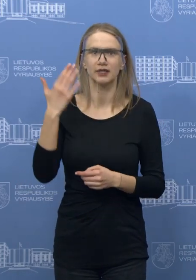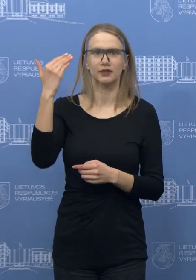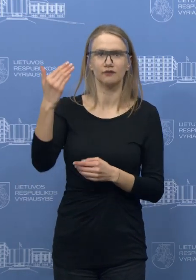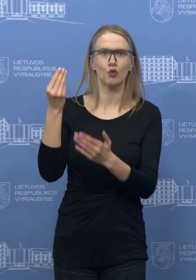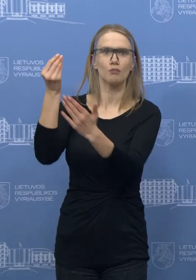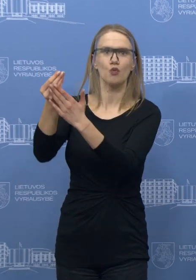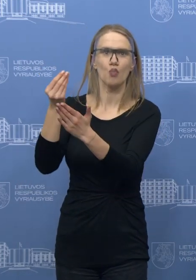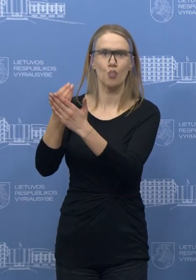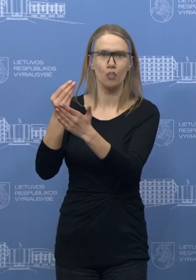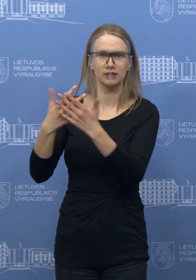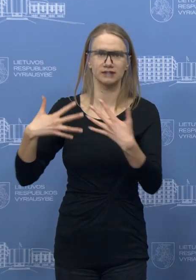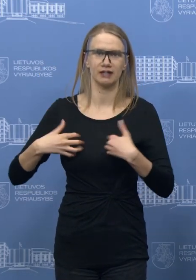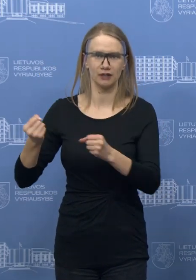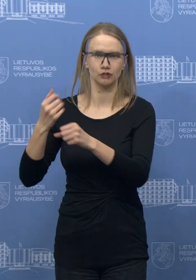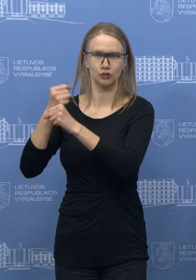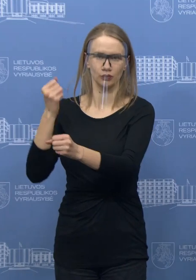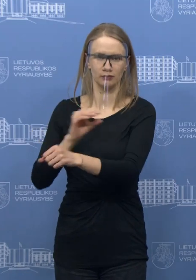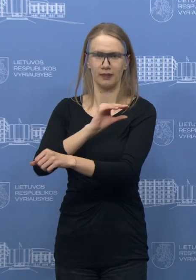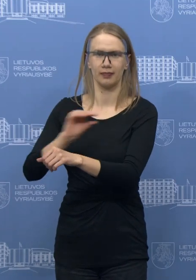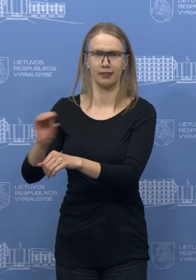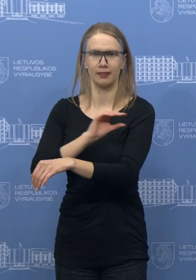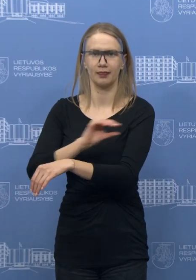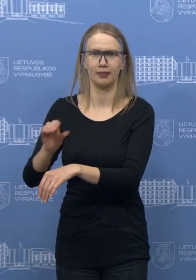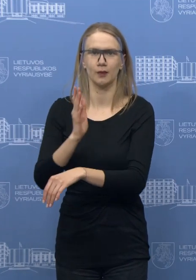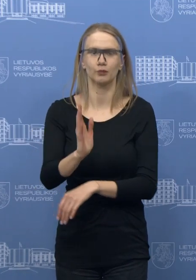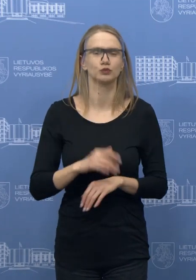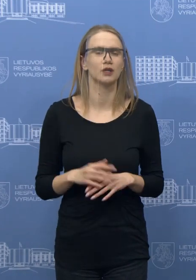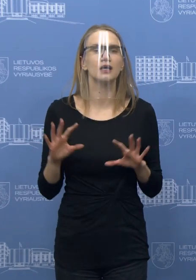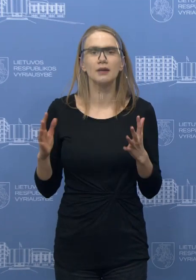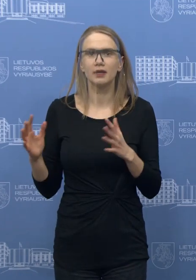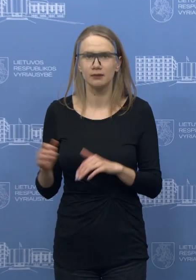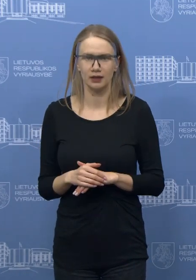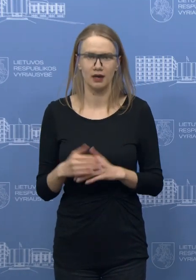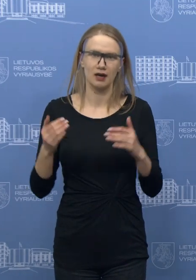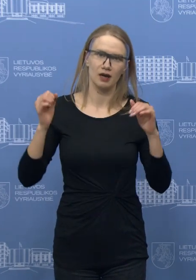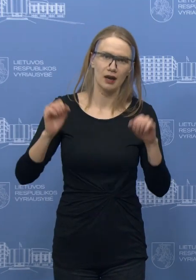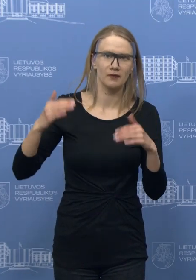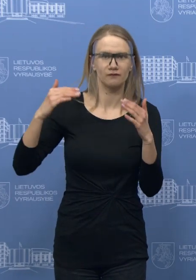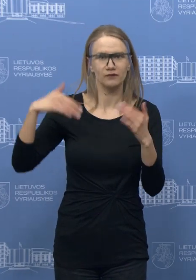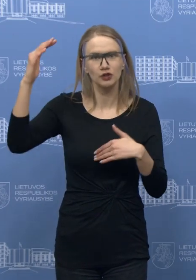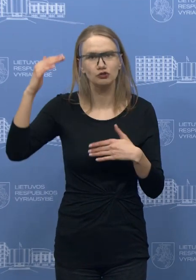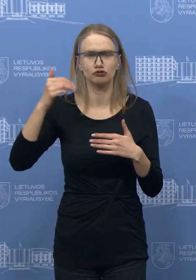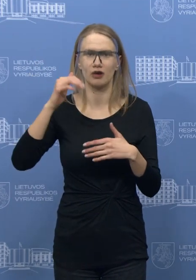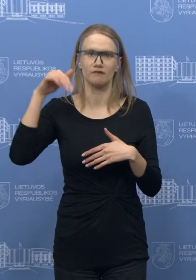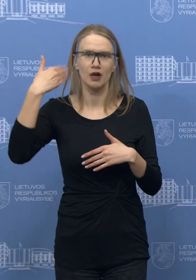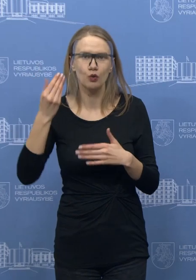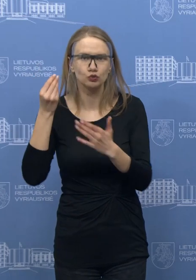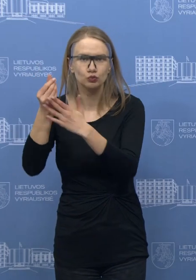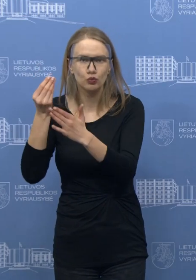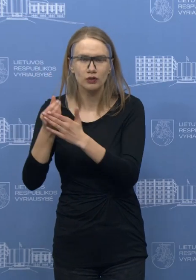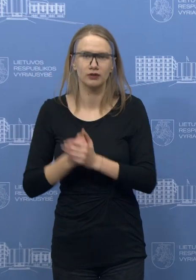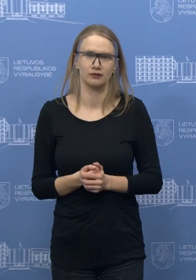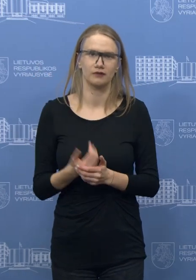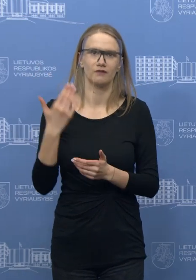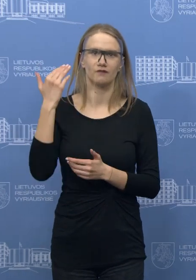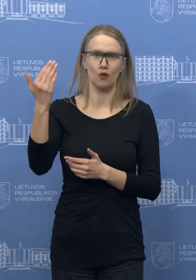257 eurai. Ar tai turėtų dar būti atskirai virš numatyta ir galimybė susimokėti į privalomas